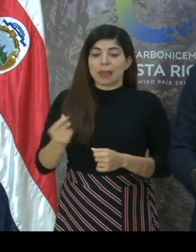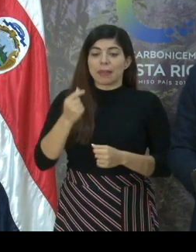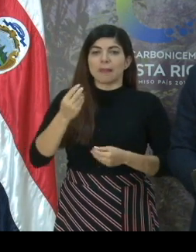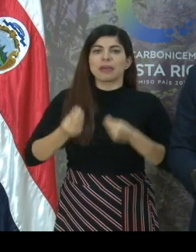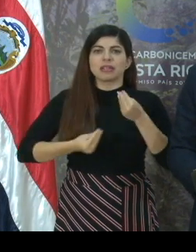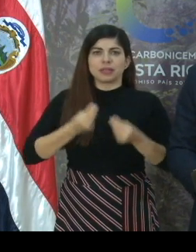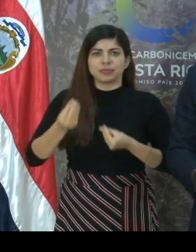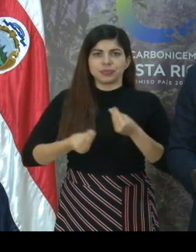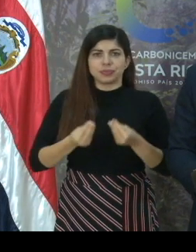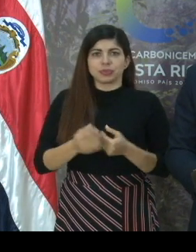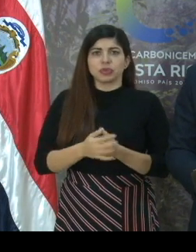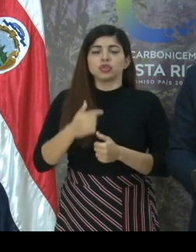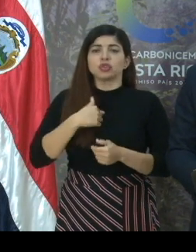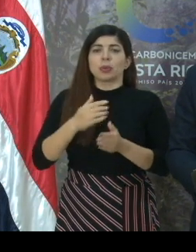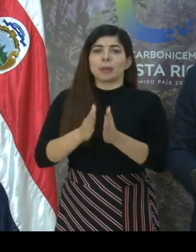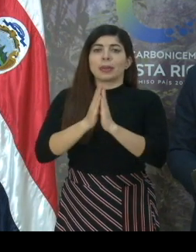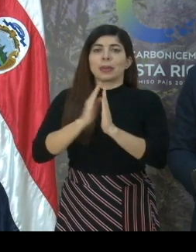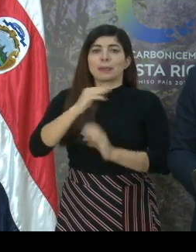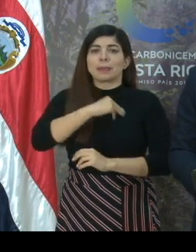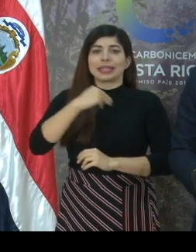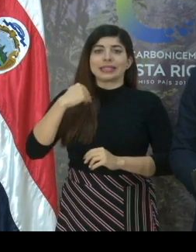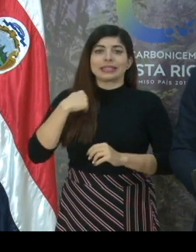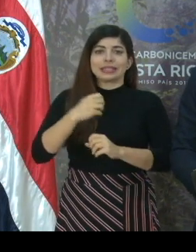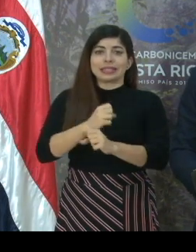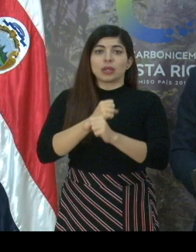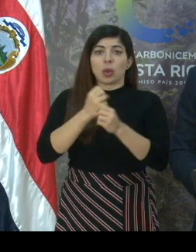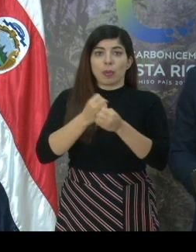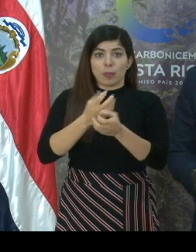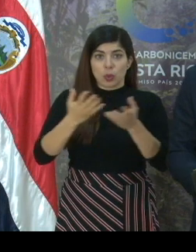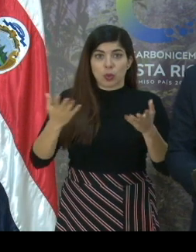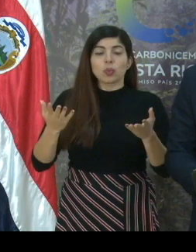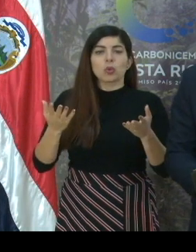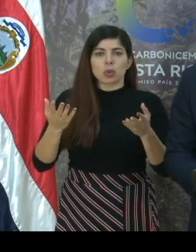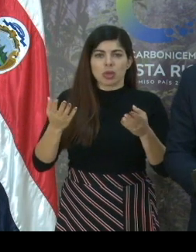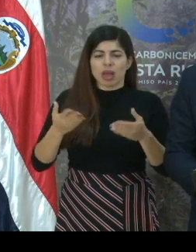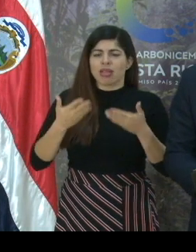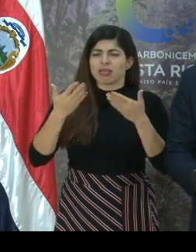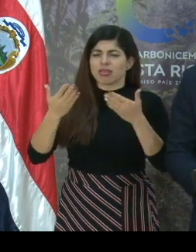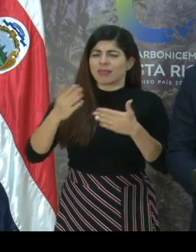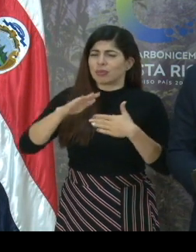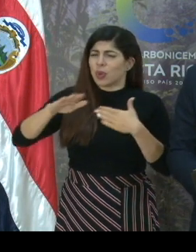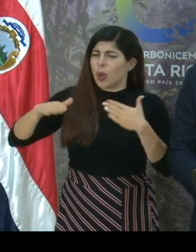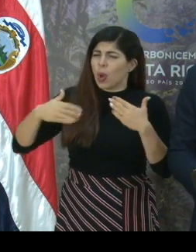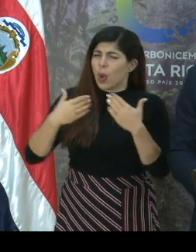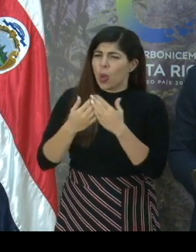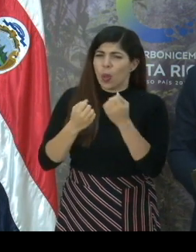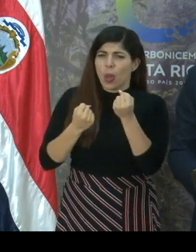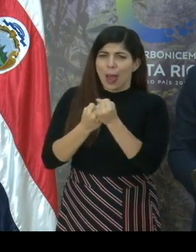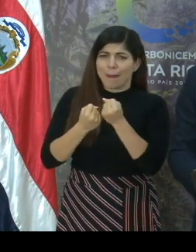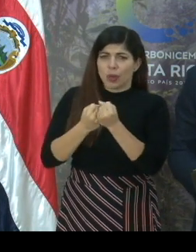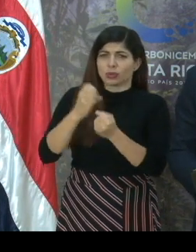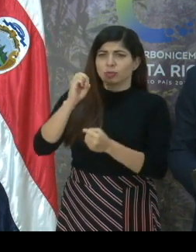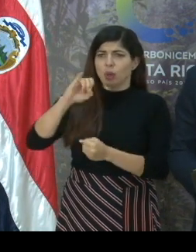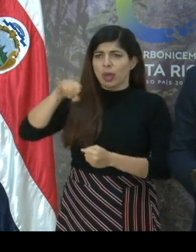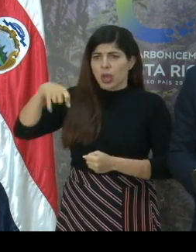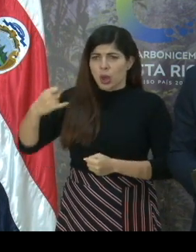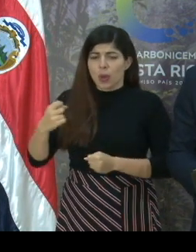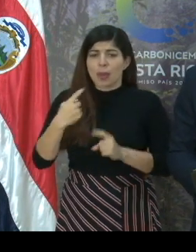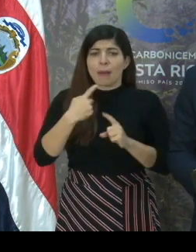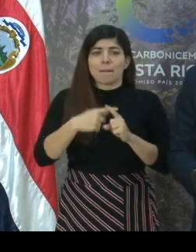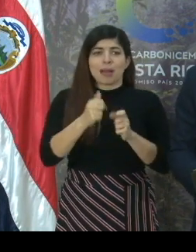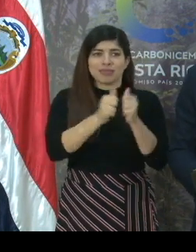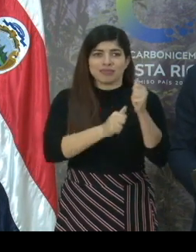he pedido al Ministerio de Seguridad Pública dar todo el apoyo necesario al OIJ y a las autoridades